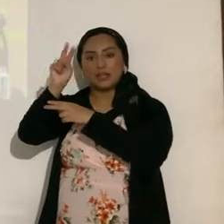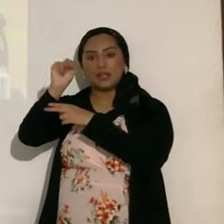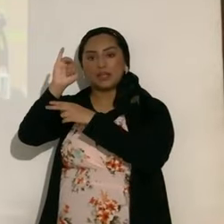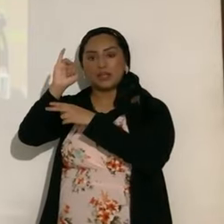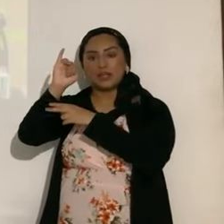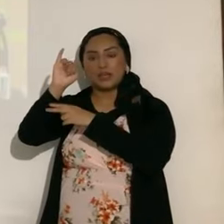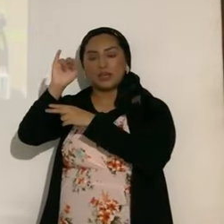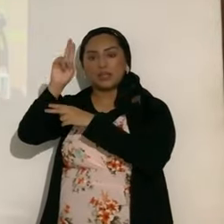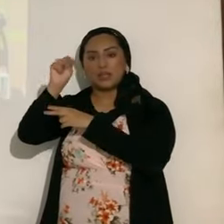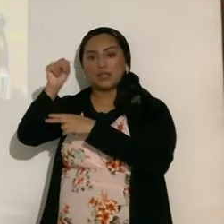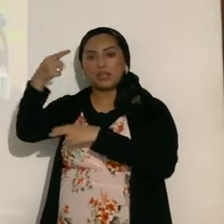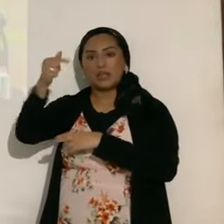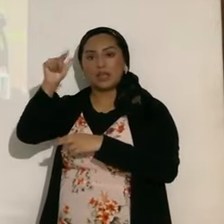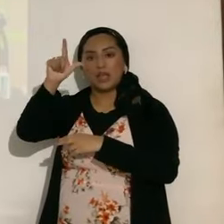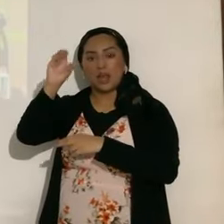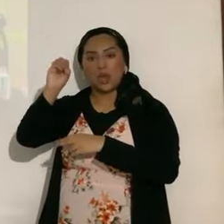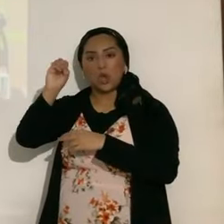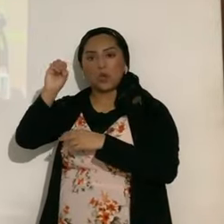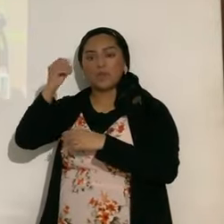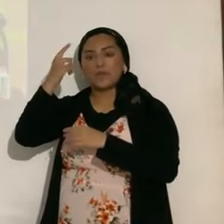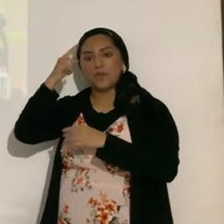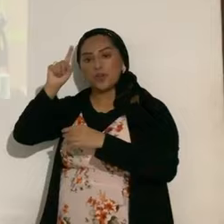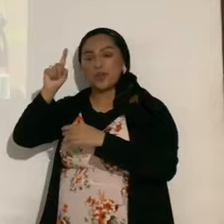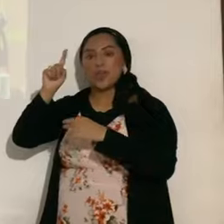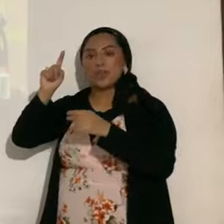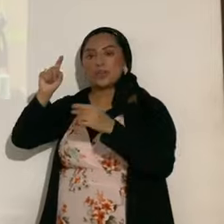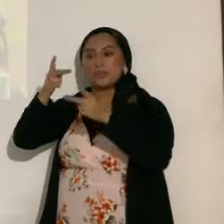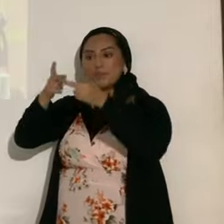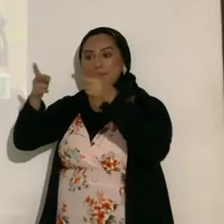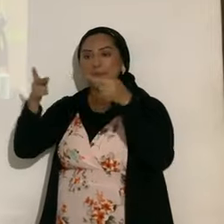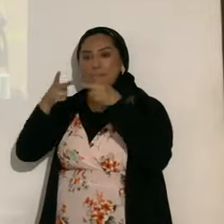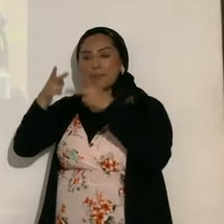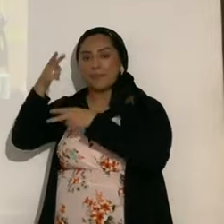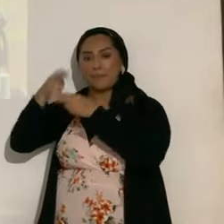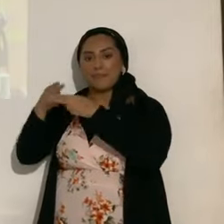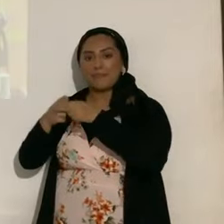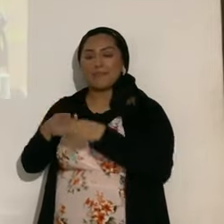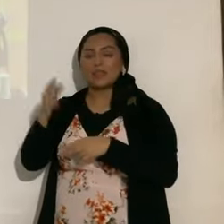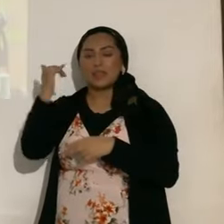por la región del planeta, donde será apreciado, y ya Shoramashi reprenda a todos, el Shoramashi,